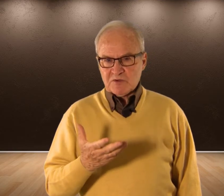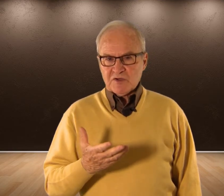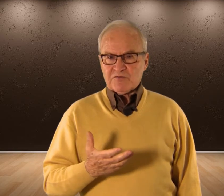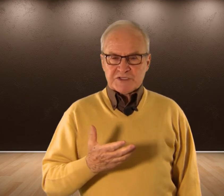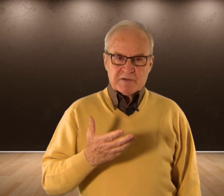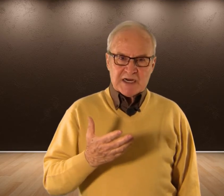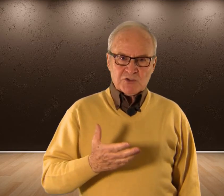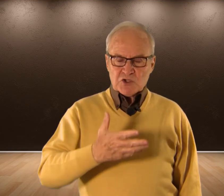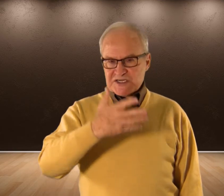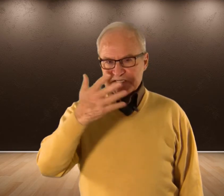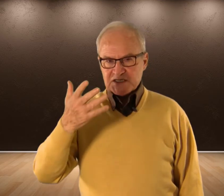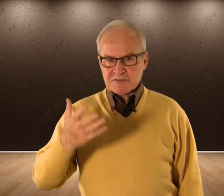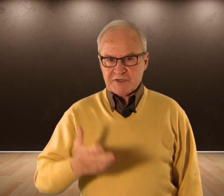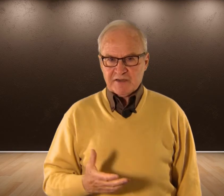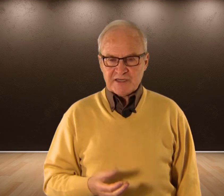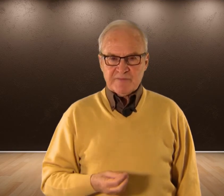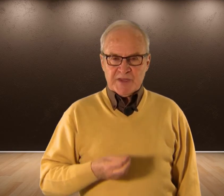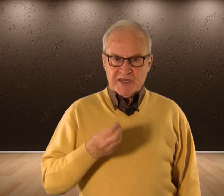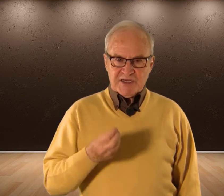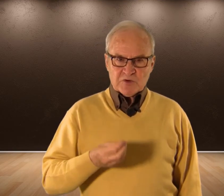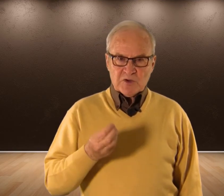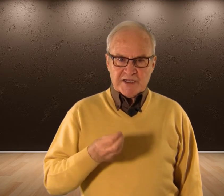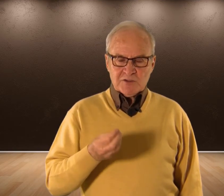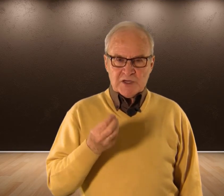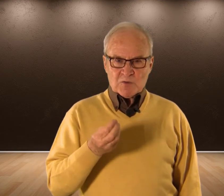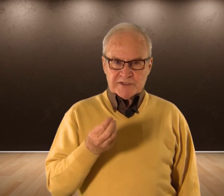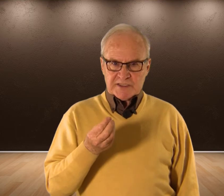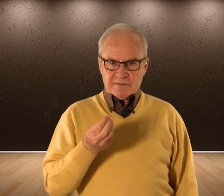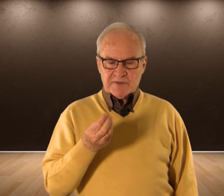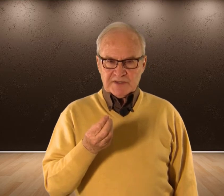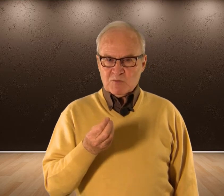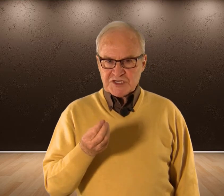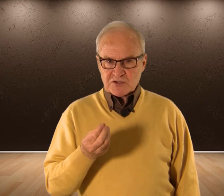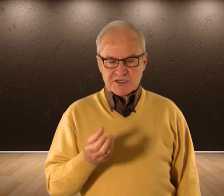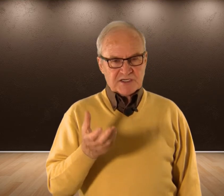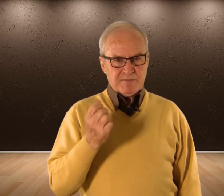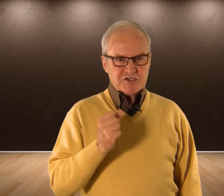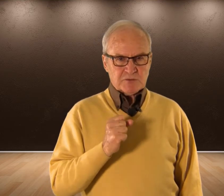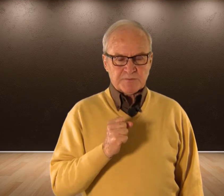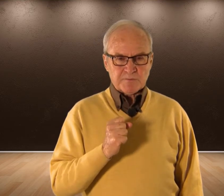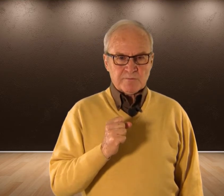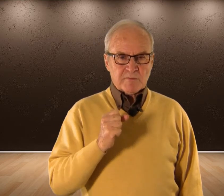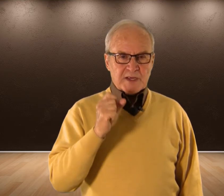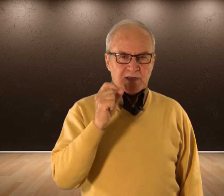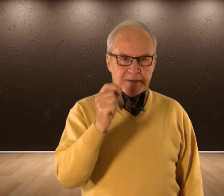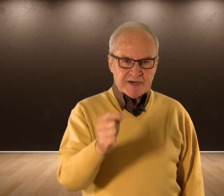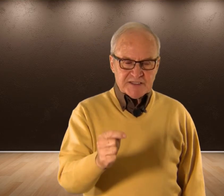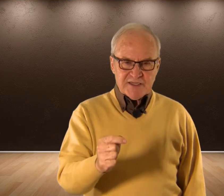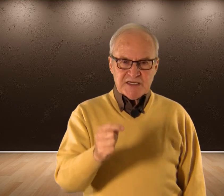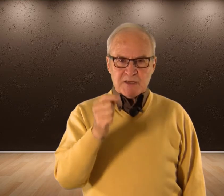Fue trabajando Todas estas experiencias Y ya fueron cayendo En la cuenta De muchas cosas ¿Qué pasó? Que a partir de ahí Se